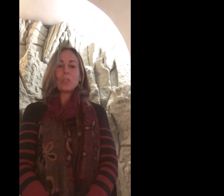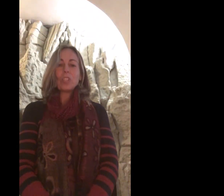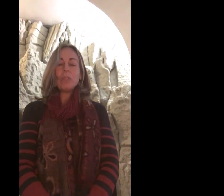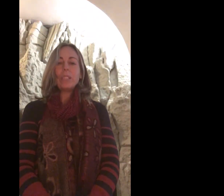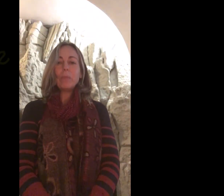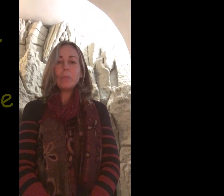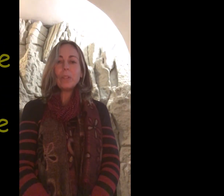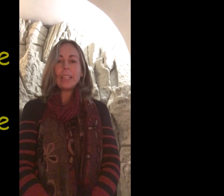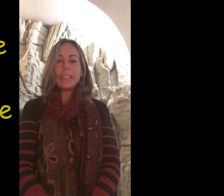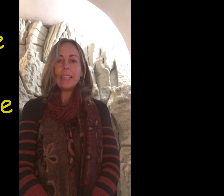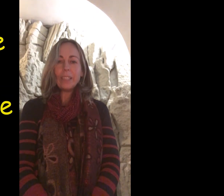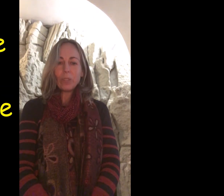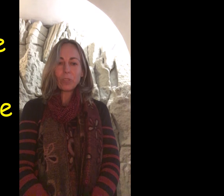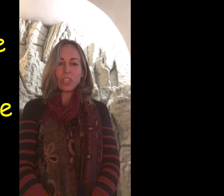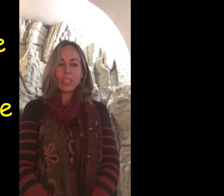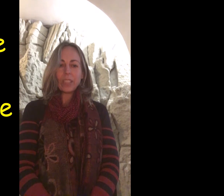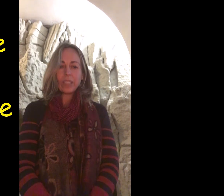Le début de l'année liturgique